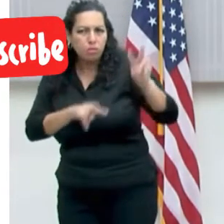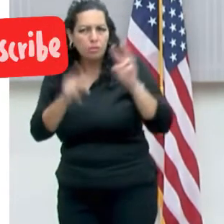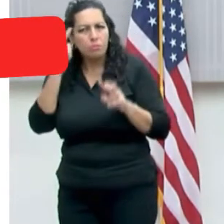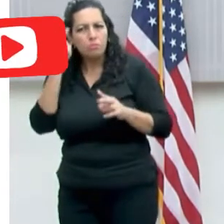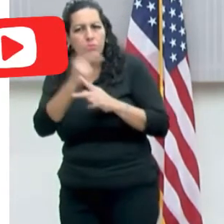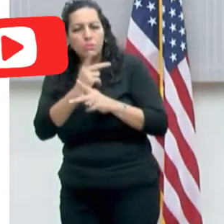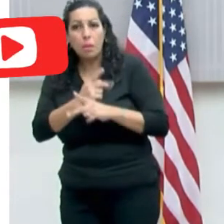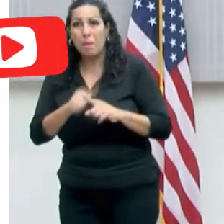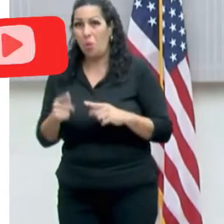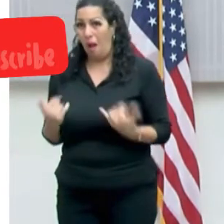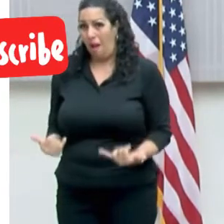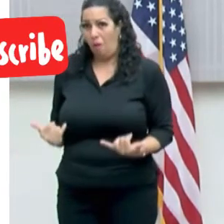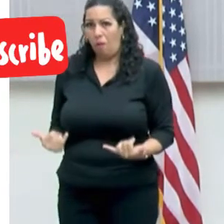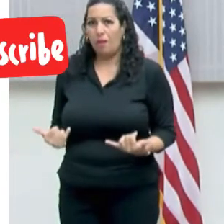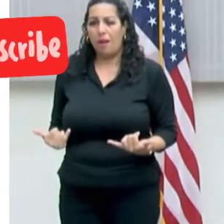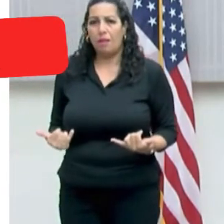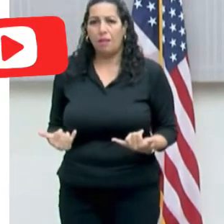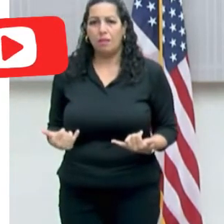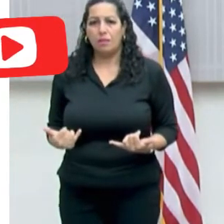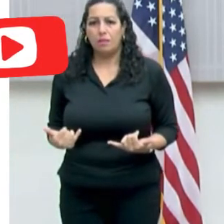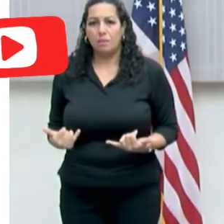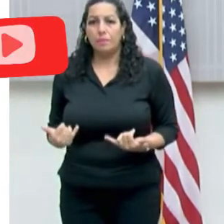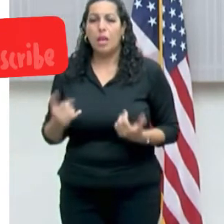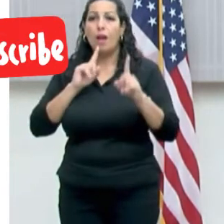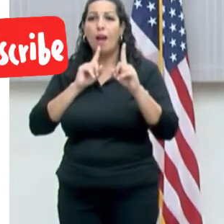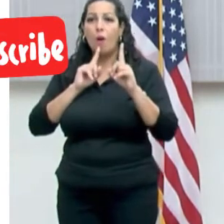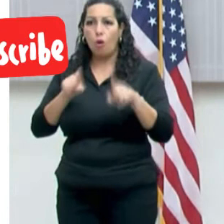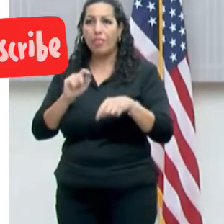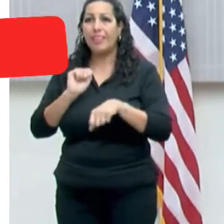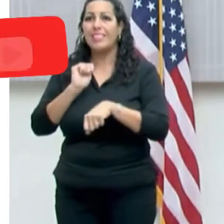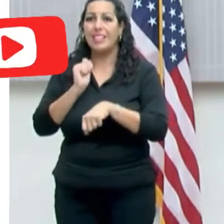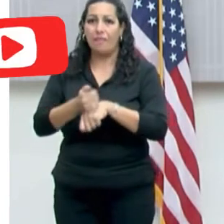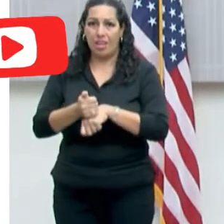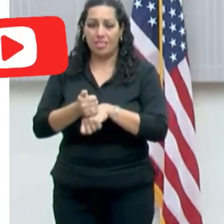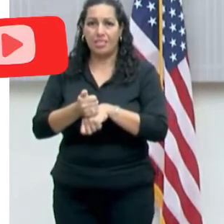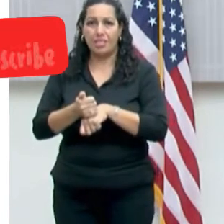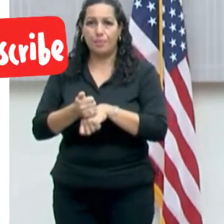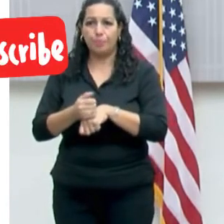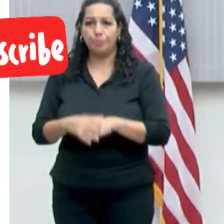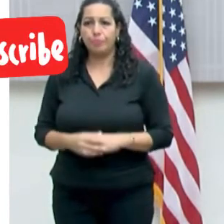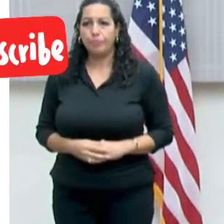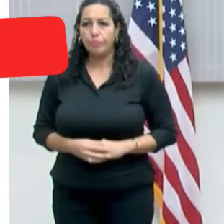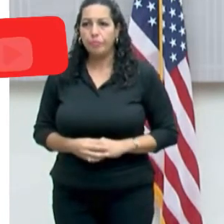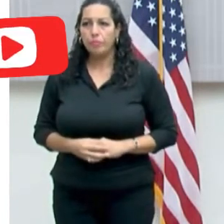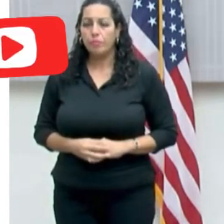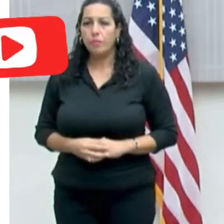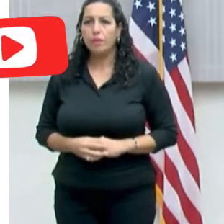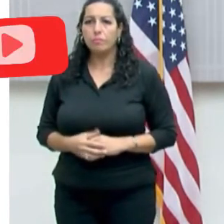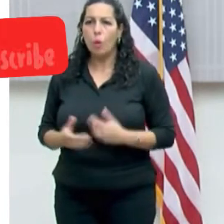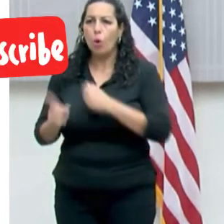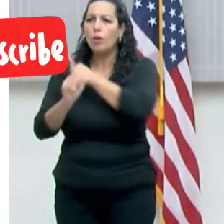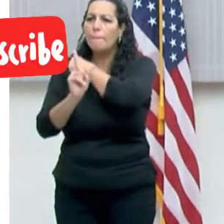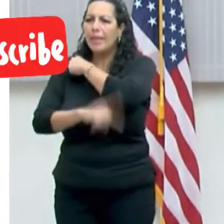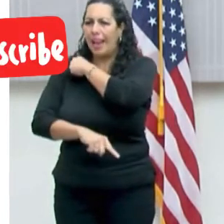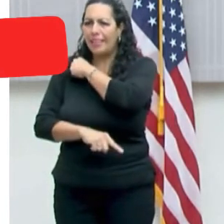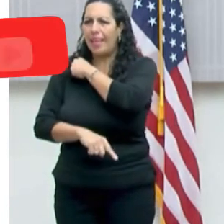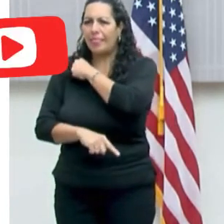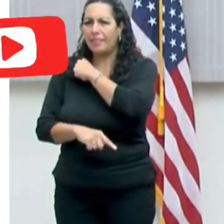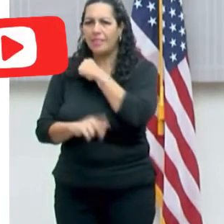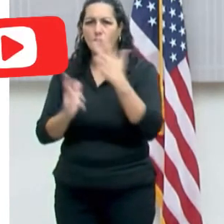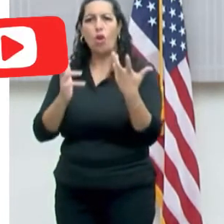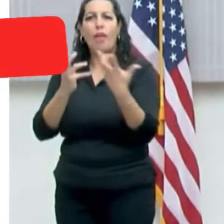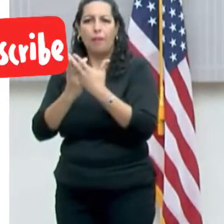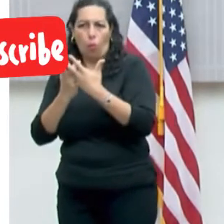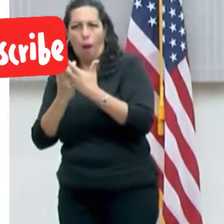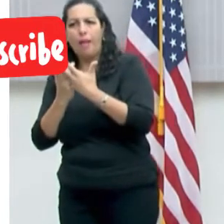tenemos ahora mismo una orden que establece unas penalidades que son adecuadas.